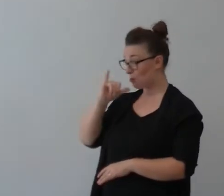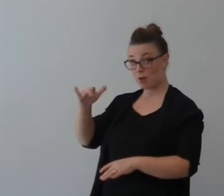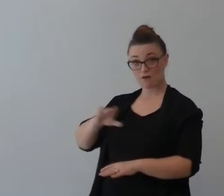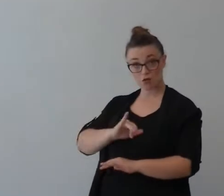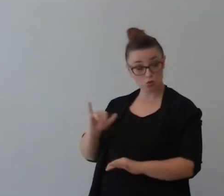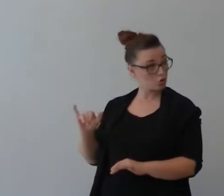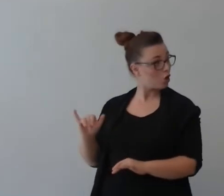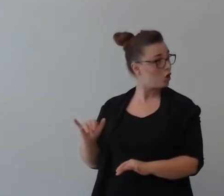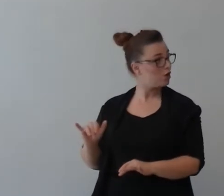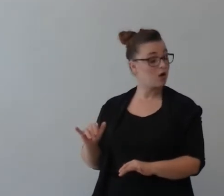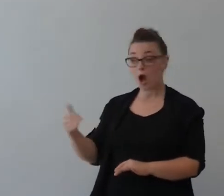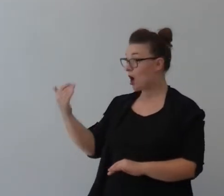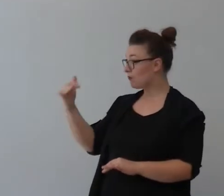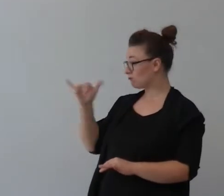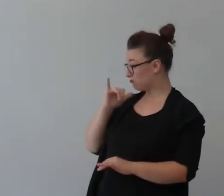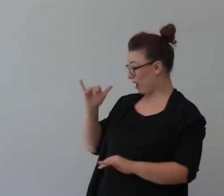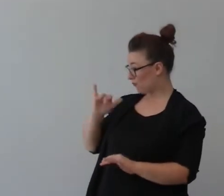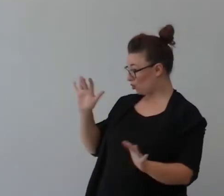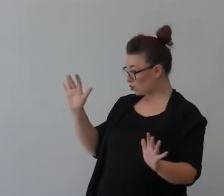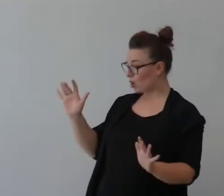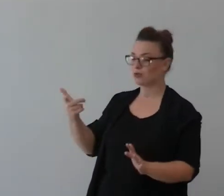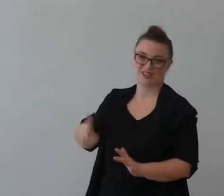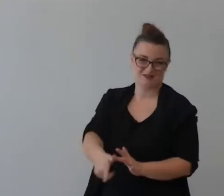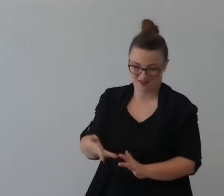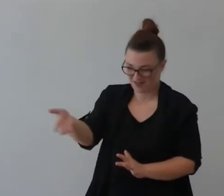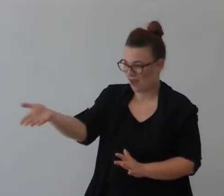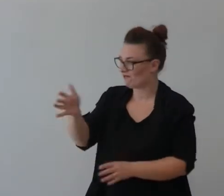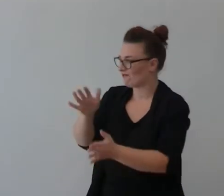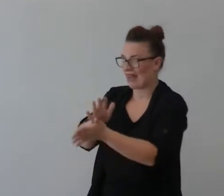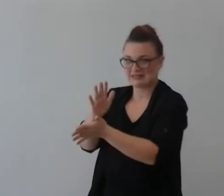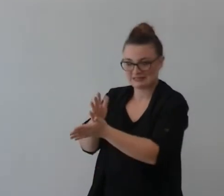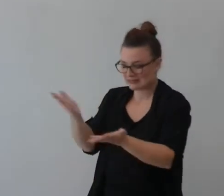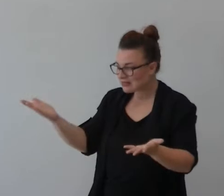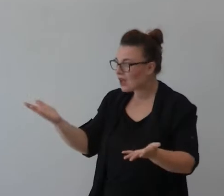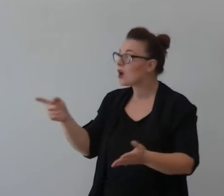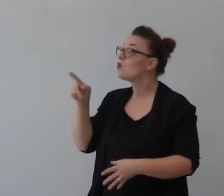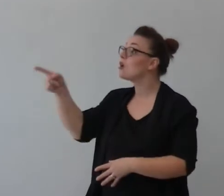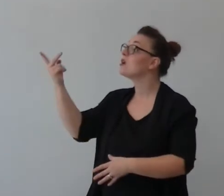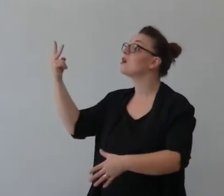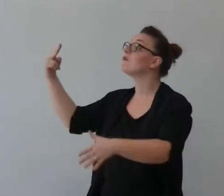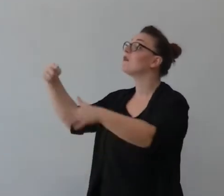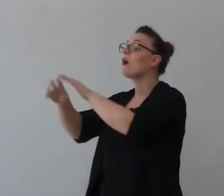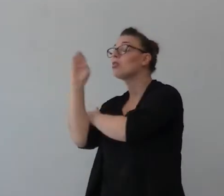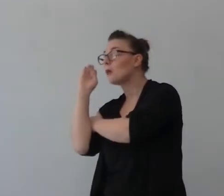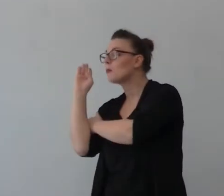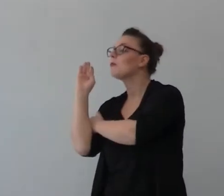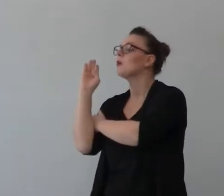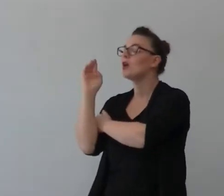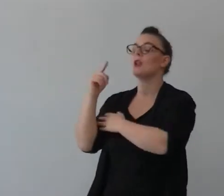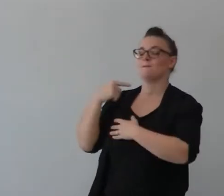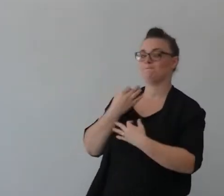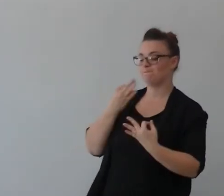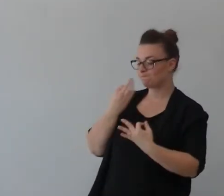era una festa e lui va a letto alzagli le coperte mettiti